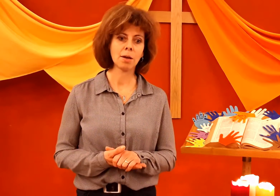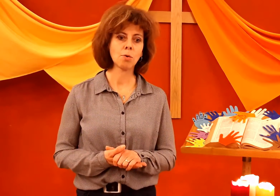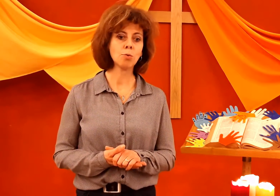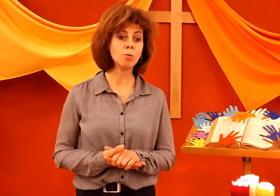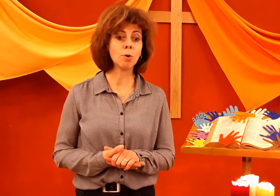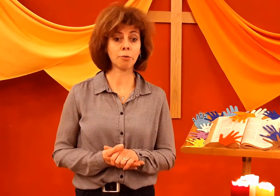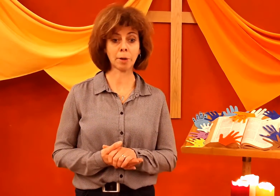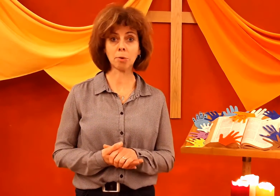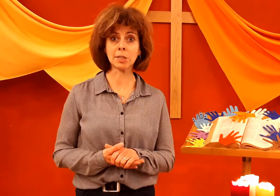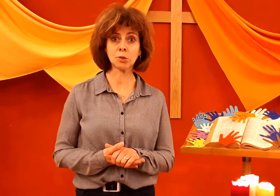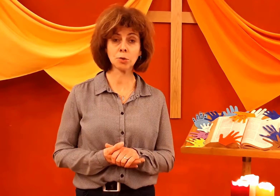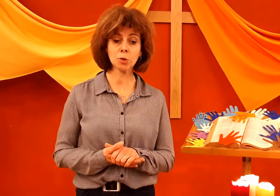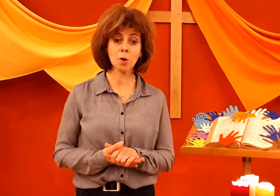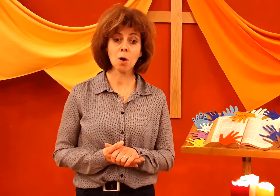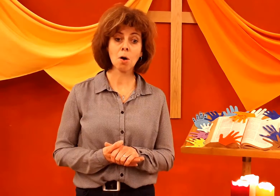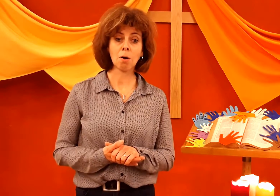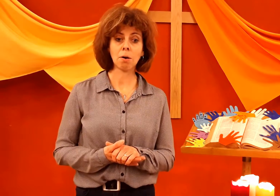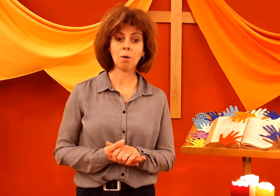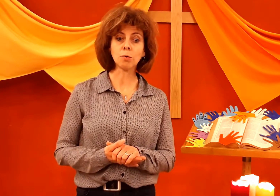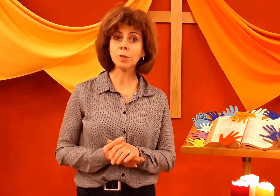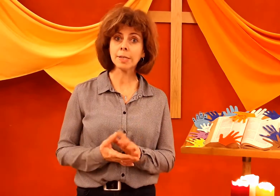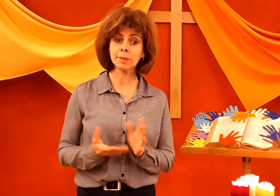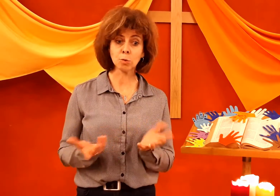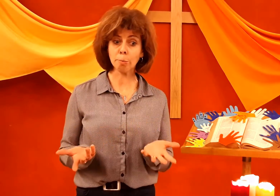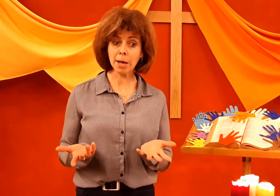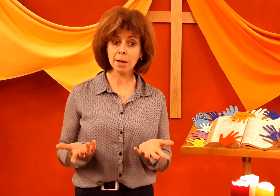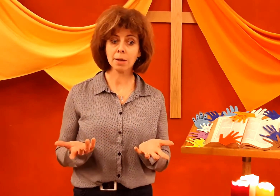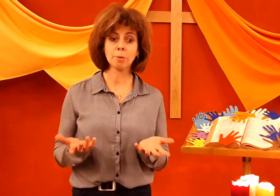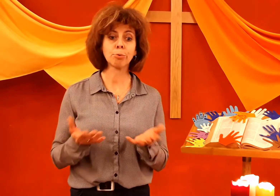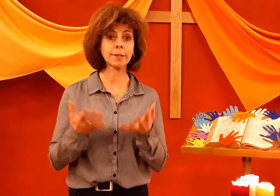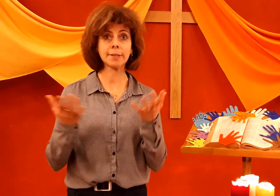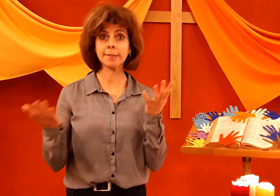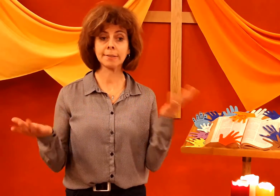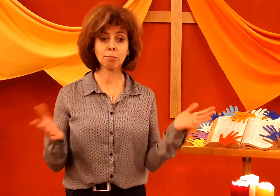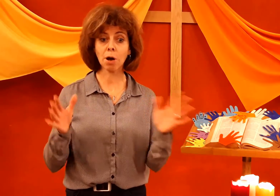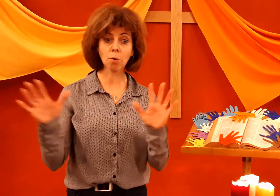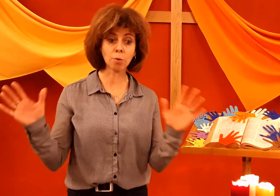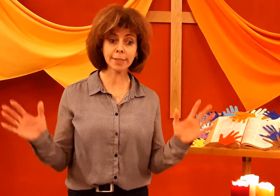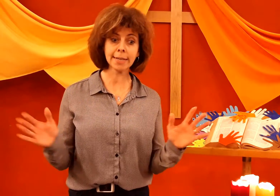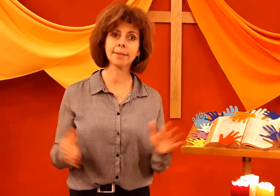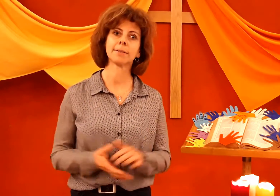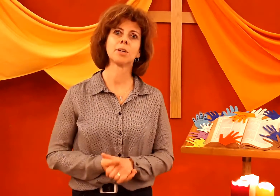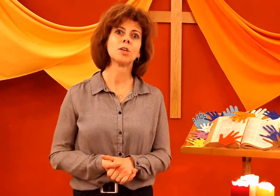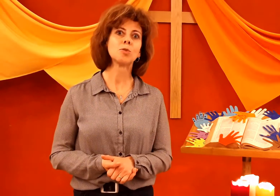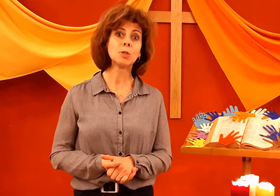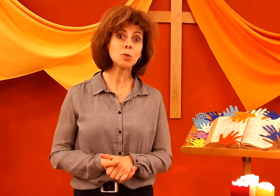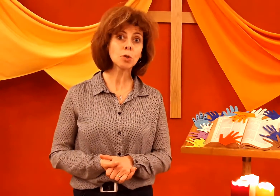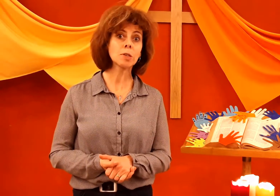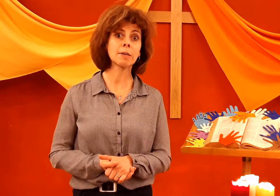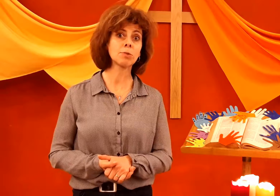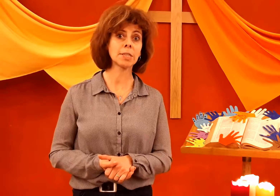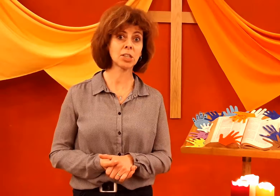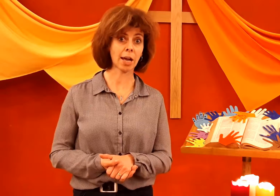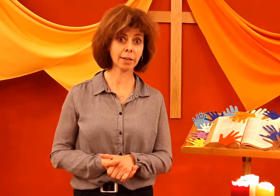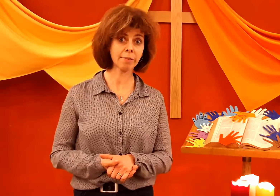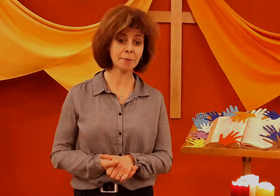ou en fermant les yeux, on utilise nos mains pour essayer de savoir où on est, je suis sûre que ça vous est déjà arrivé.